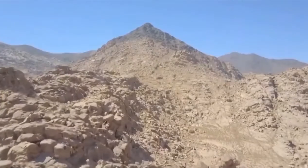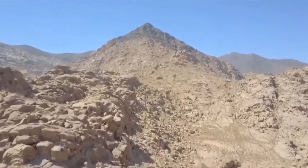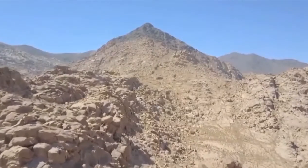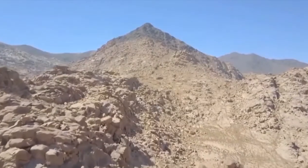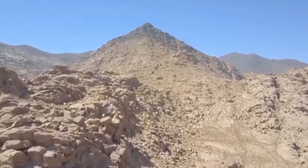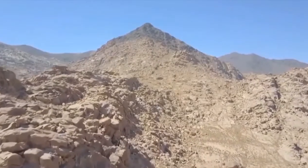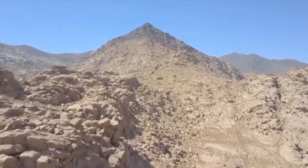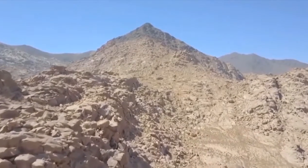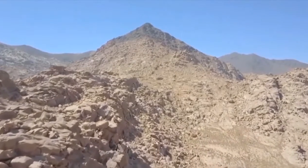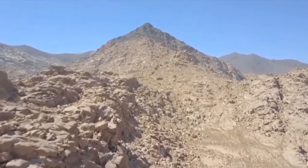el Señor